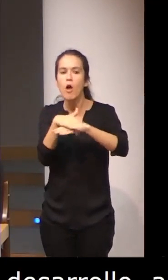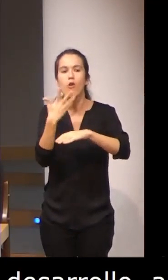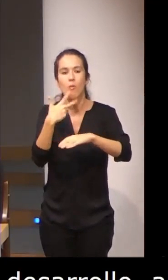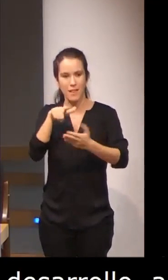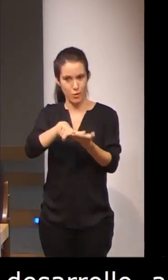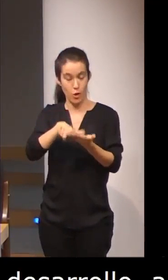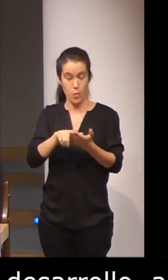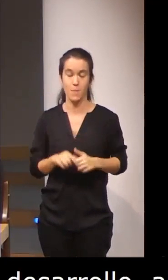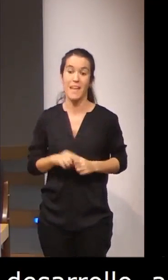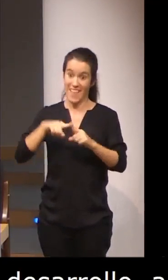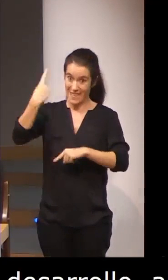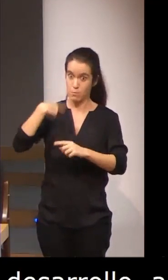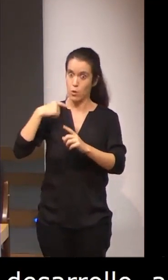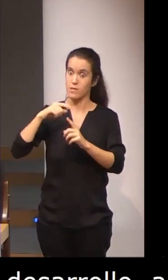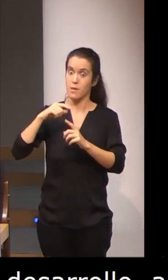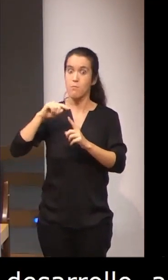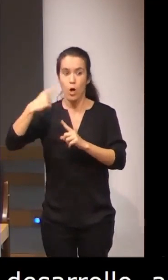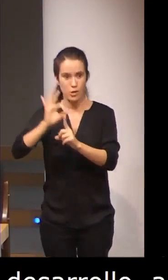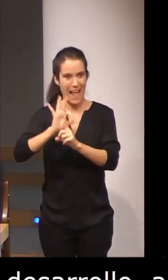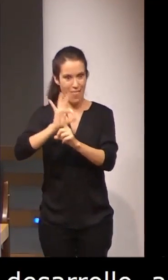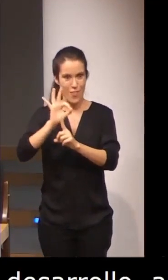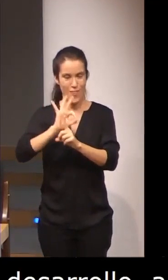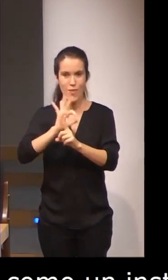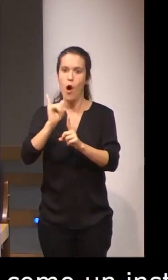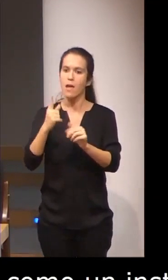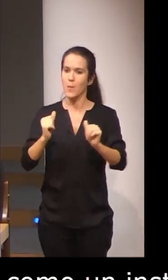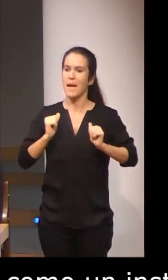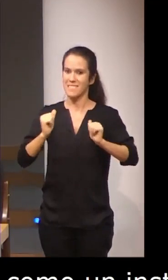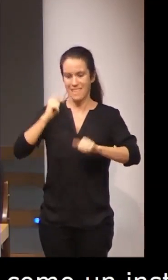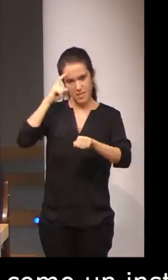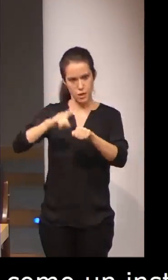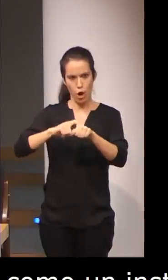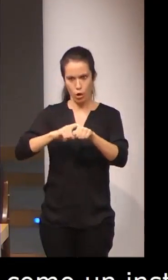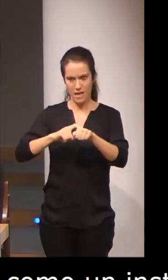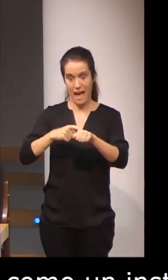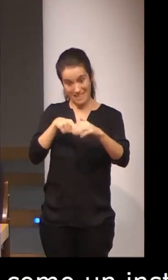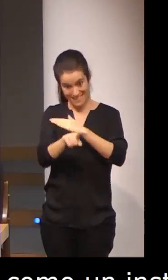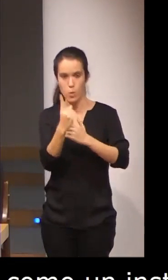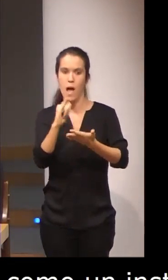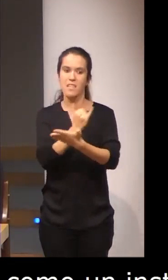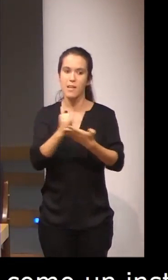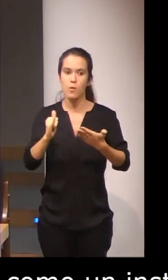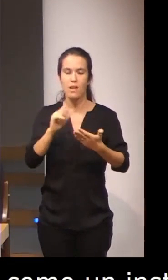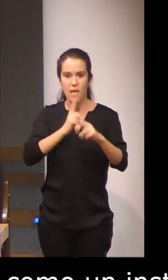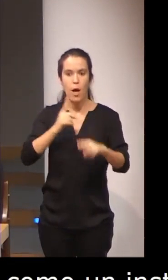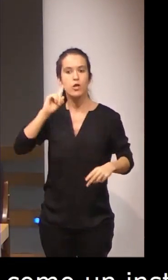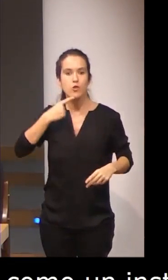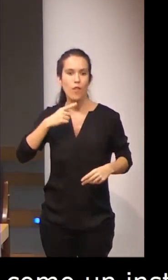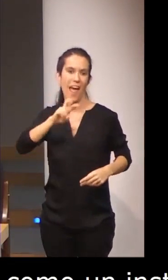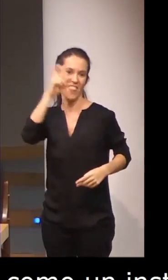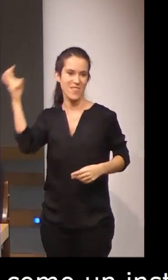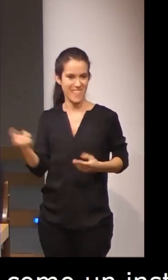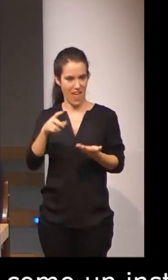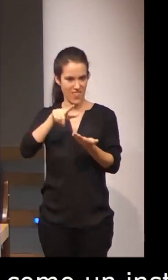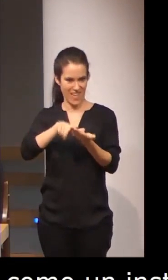Ya en el posgrado tenemos presencia en un máster en Psicología con una asignatura que se llama Sordera y Diversidad Lingüística.